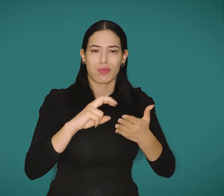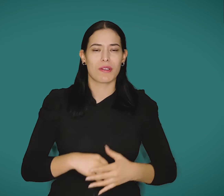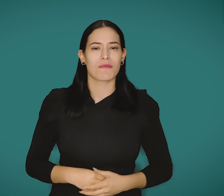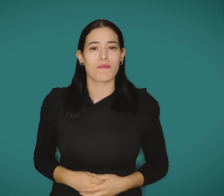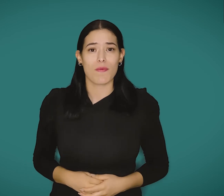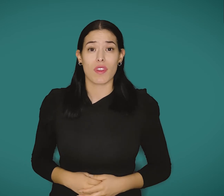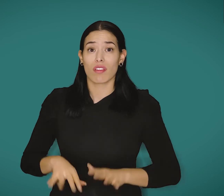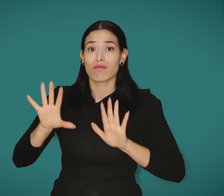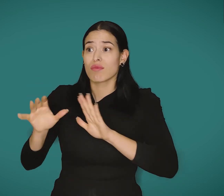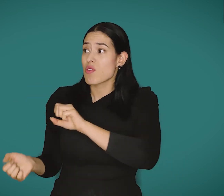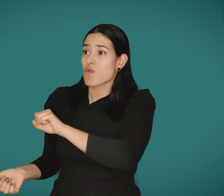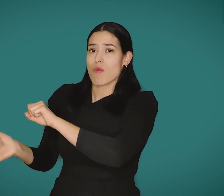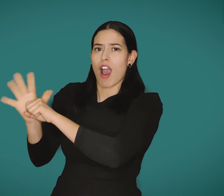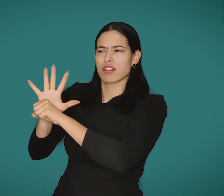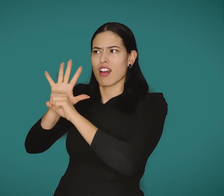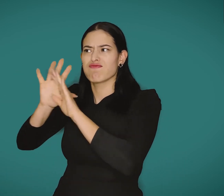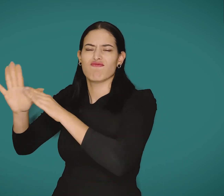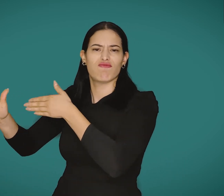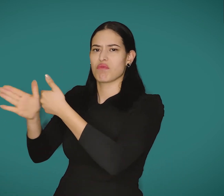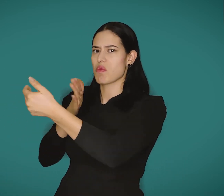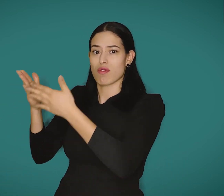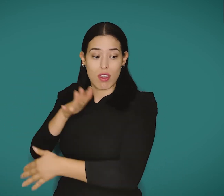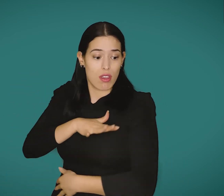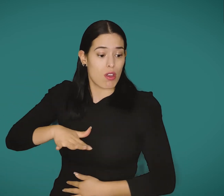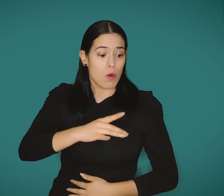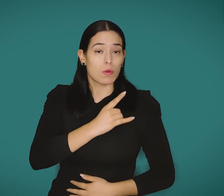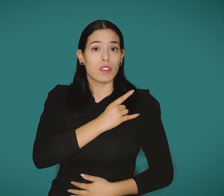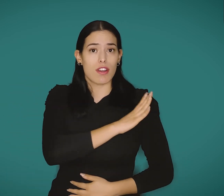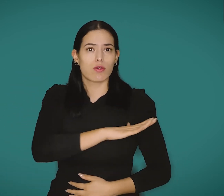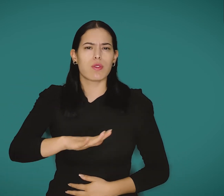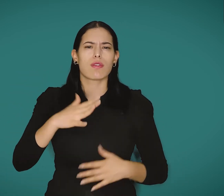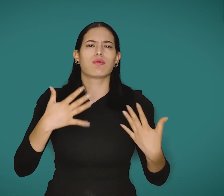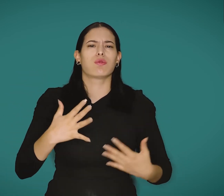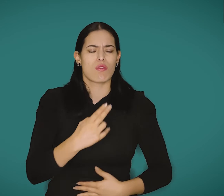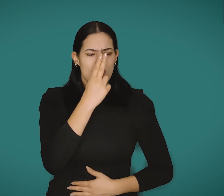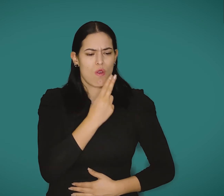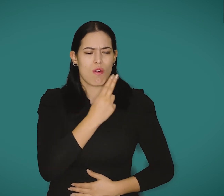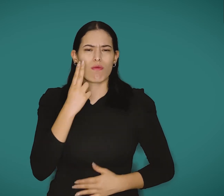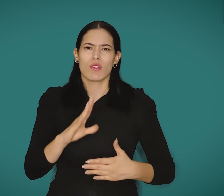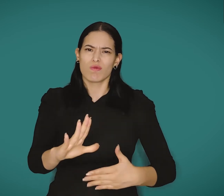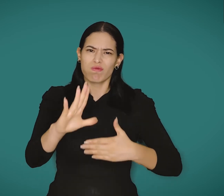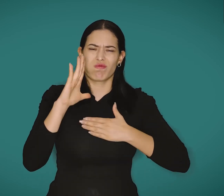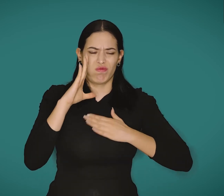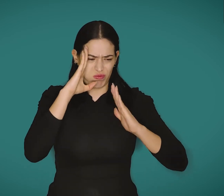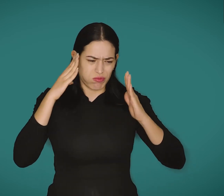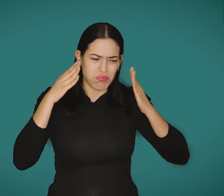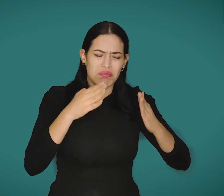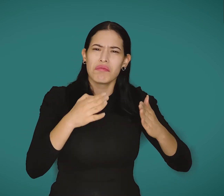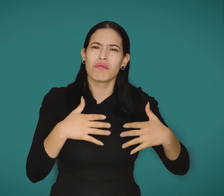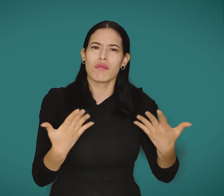A pesar de las dificultades ocasionadas por la pandemia, la Universidad de Antioquia continúa